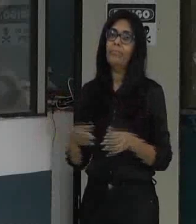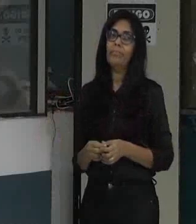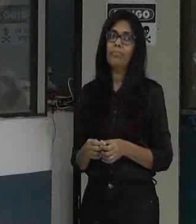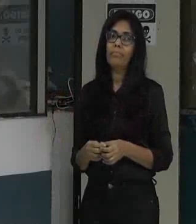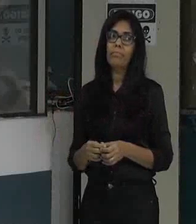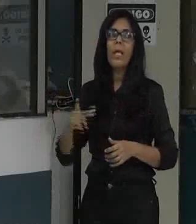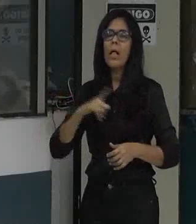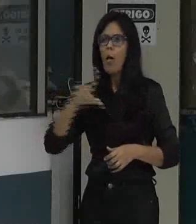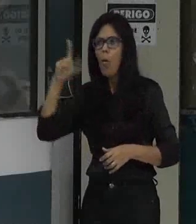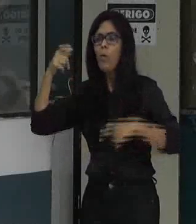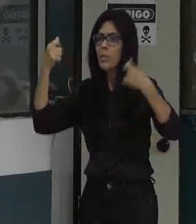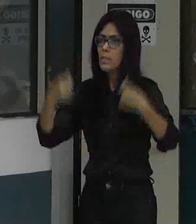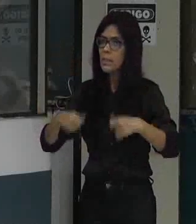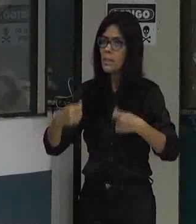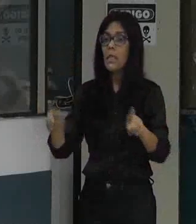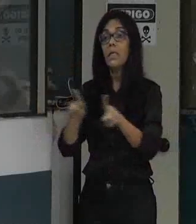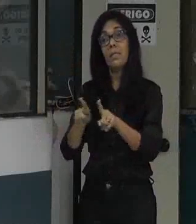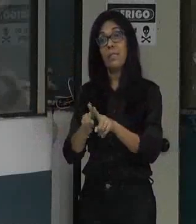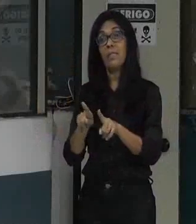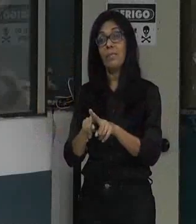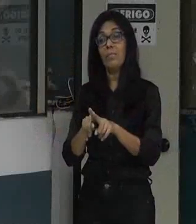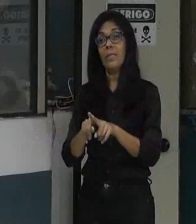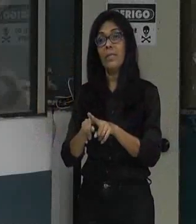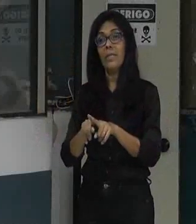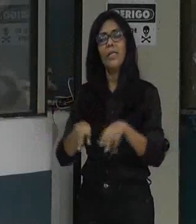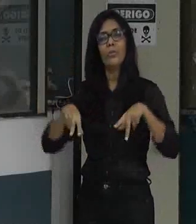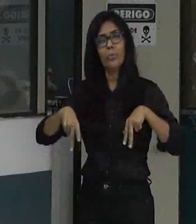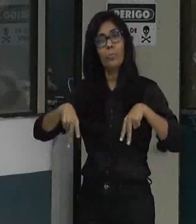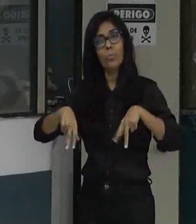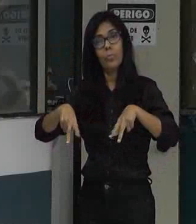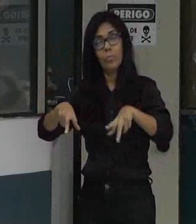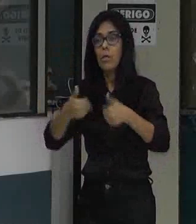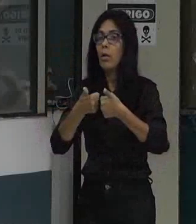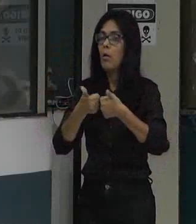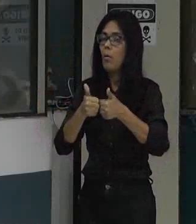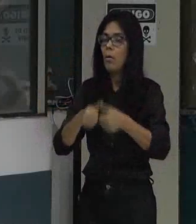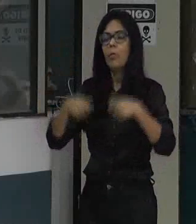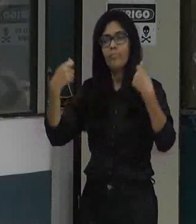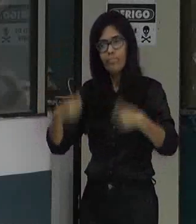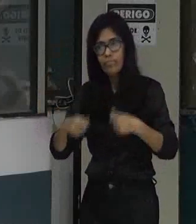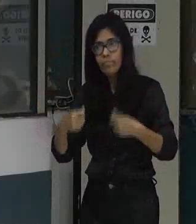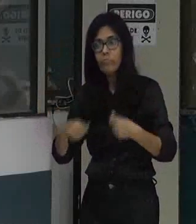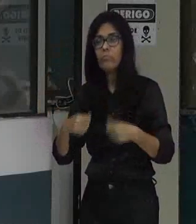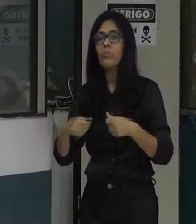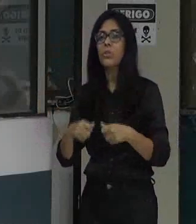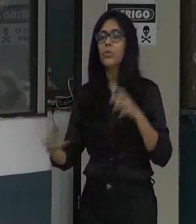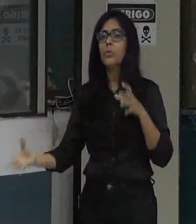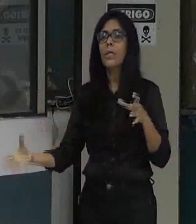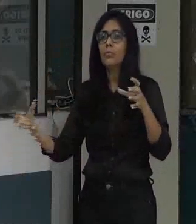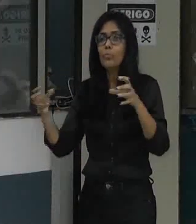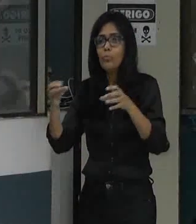demandas de mobilidade e os homens precisam se adequar à vida das pessoas e a